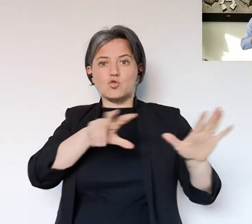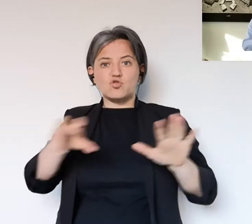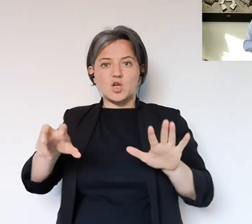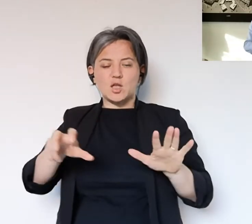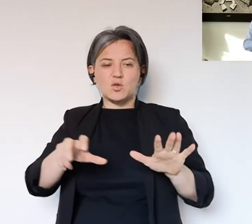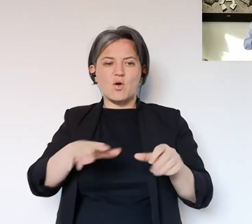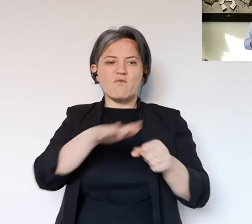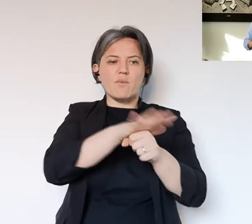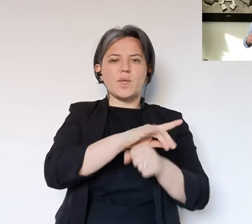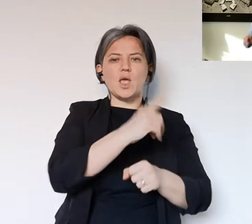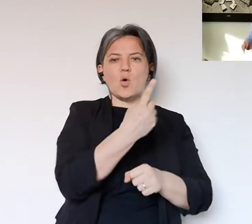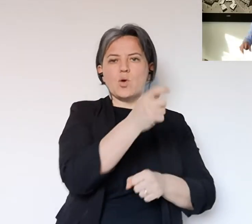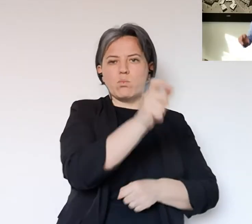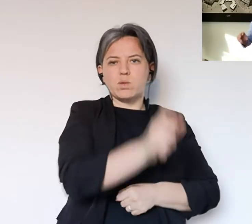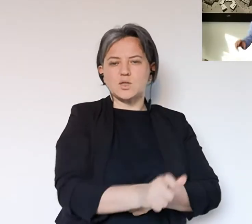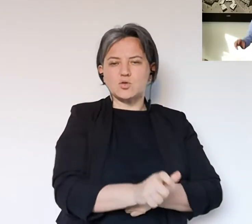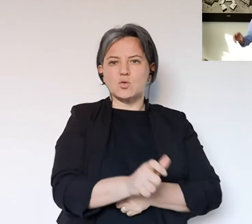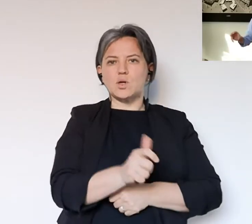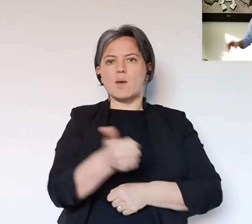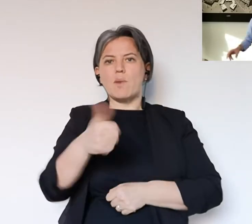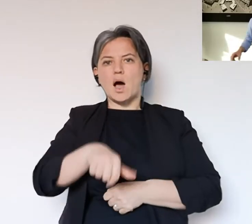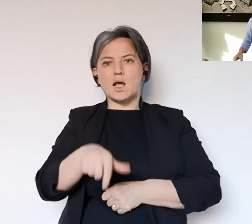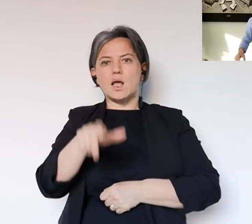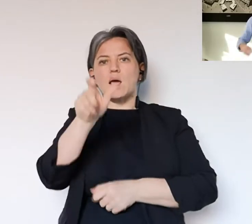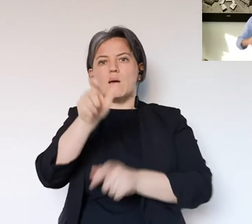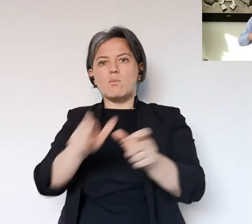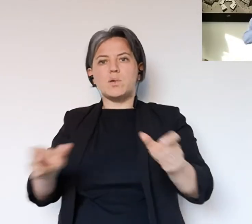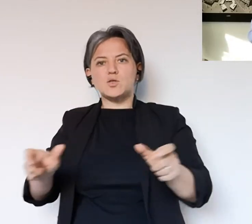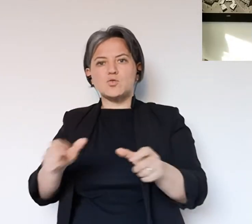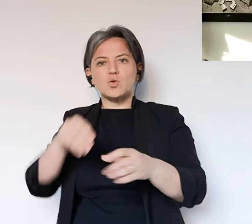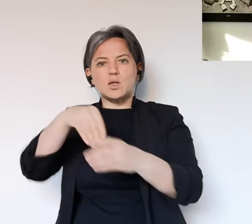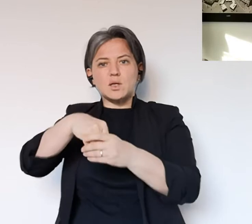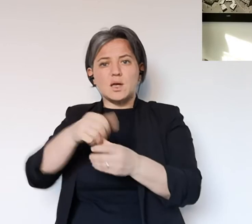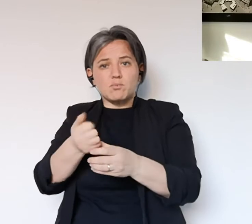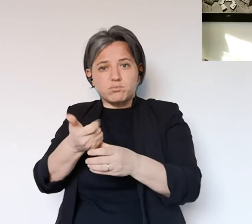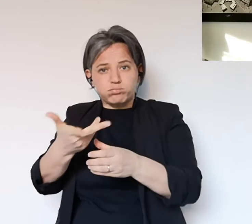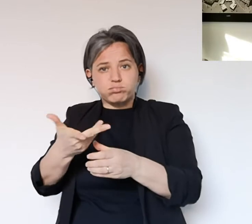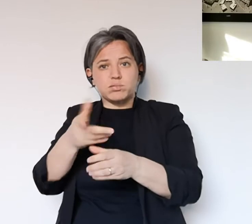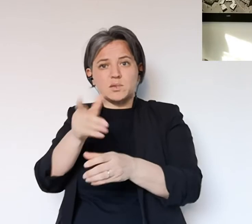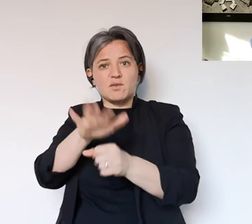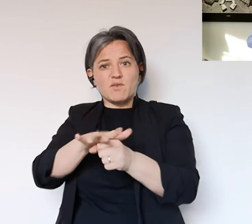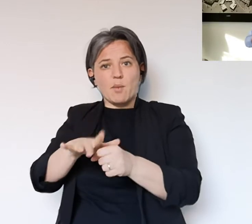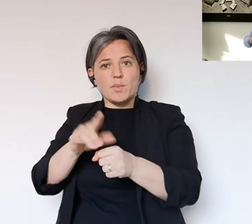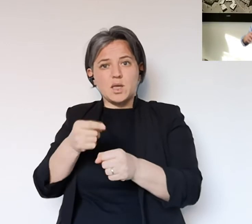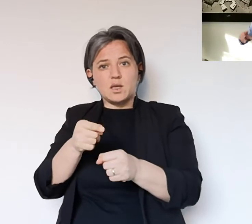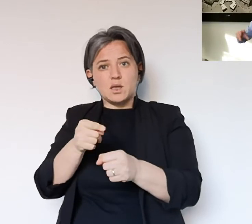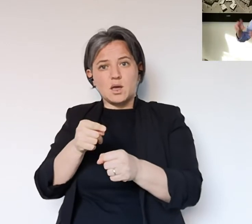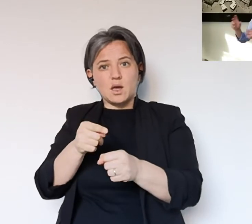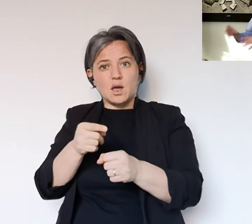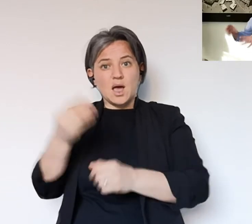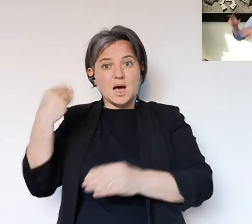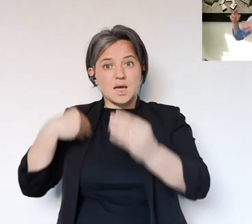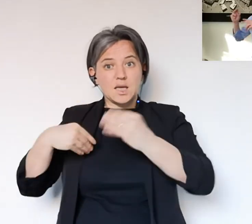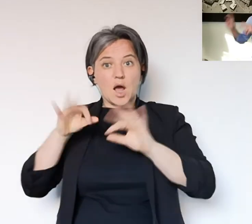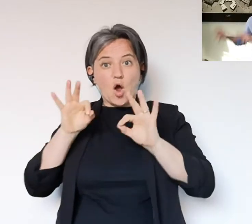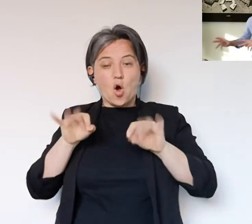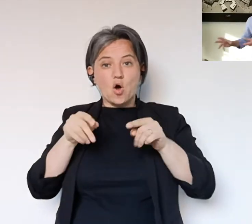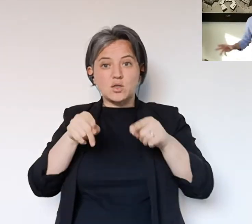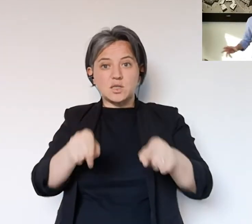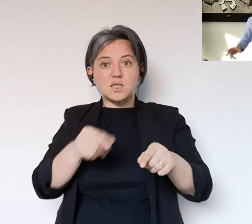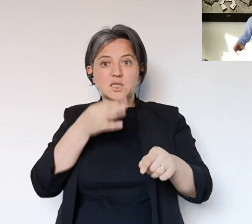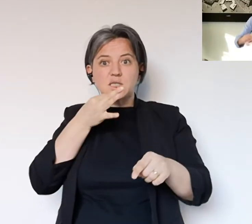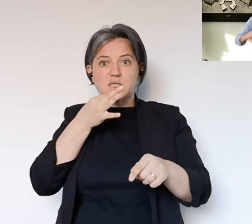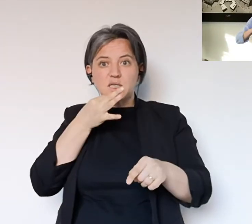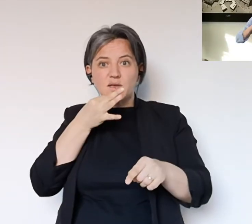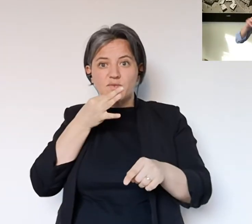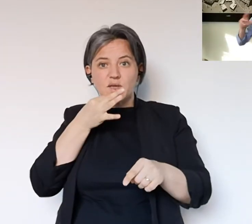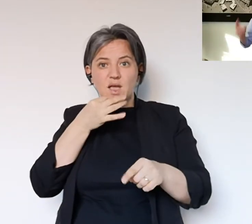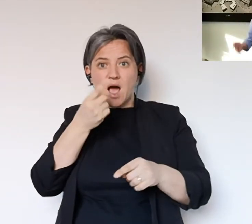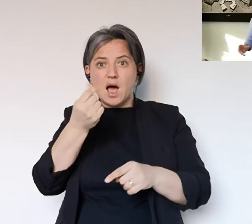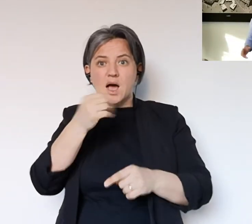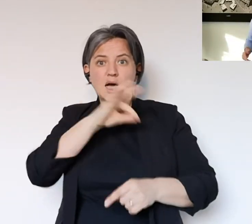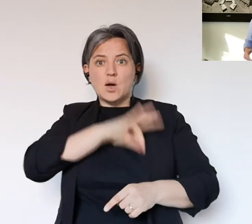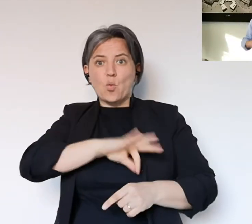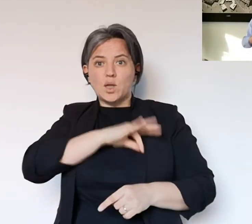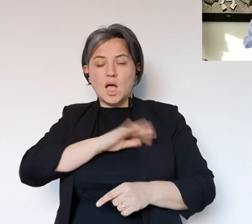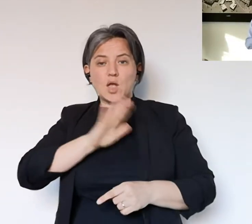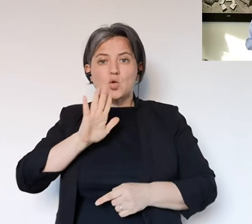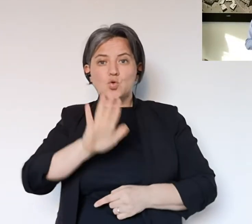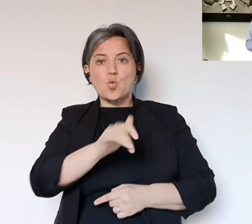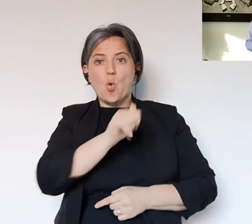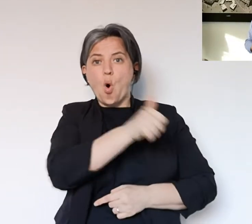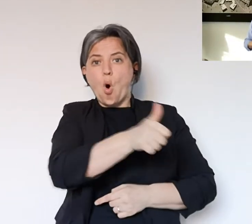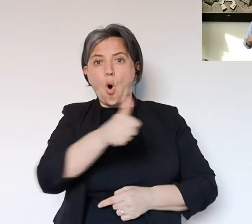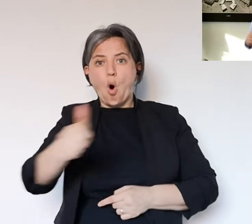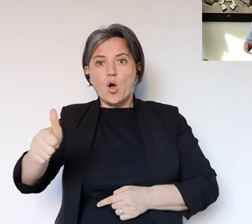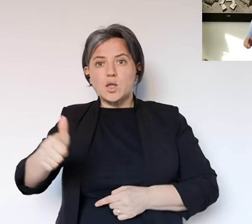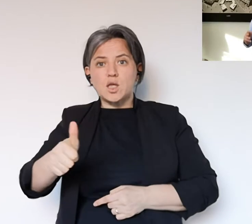significa che 1700 nuclei familiari, ci sarà la famiglia da una persona ma c'è anche la famiglia con più persone, in quelle domande